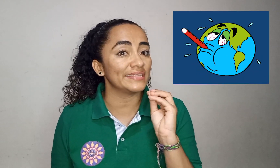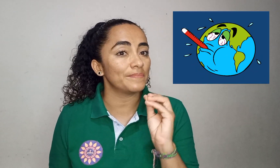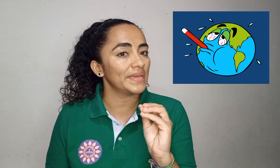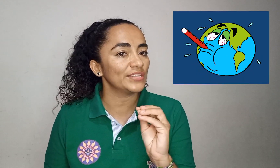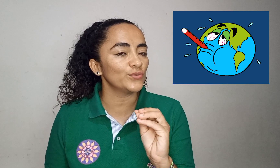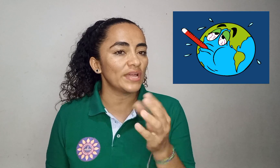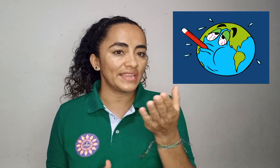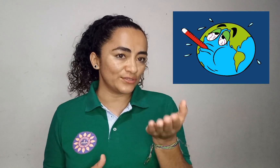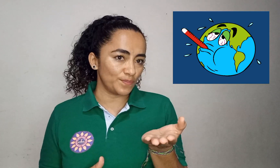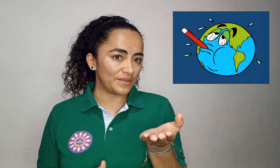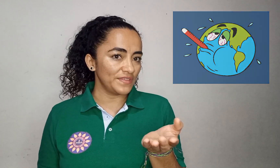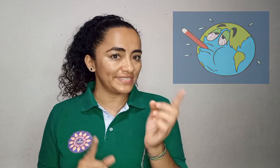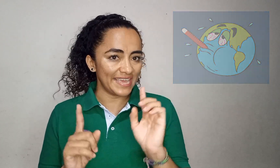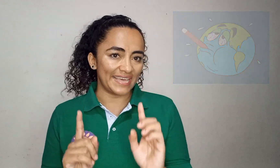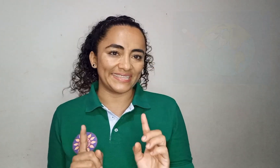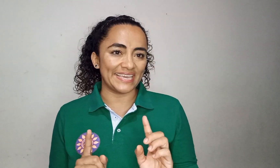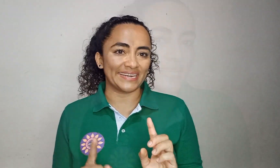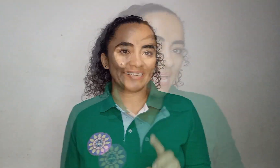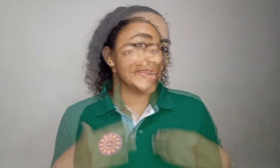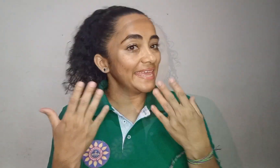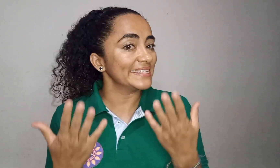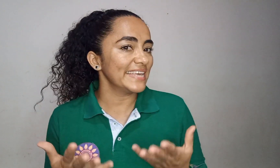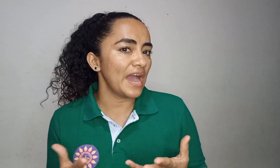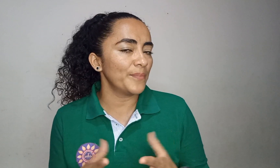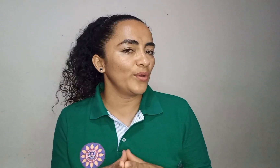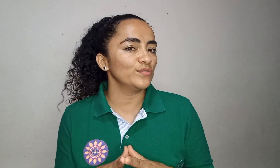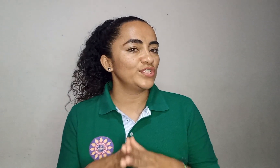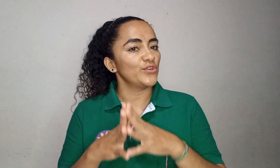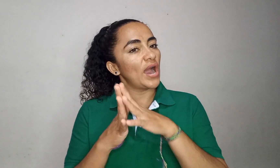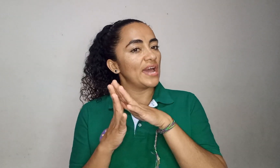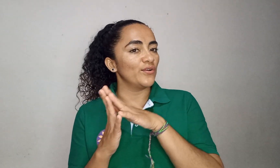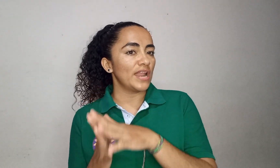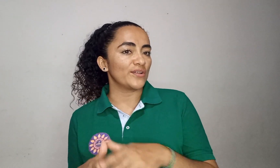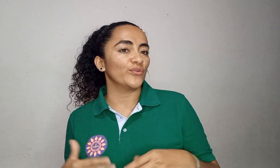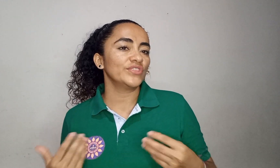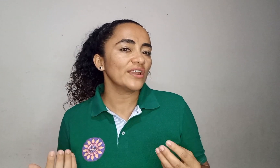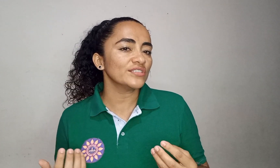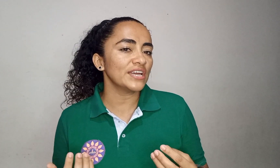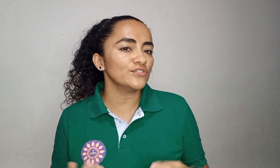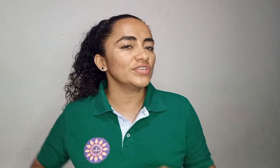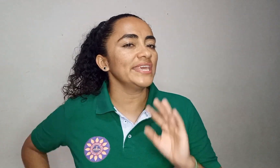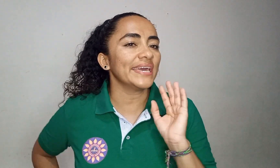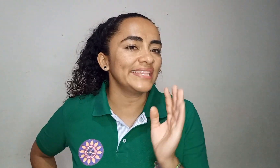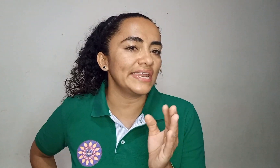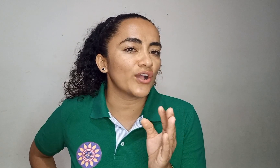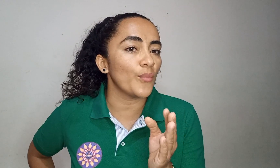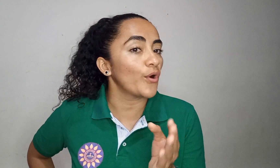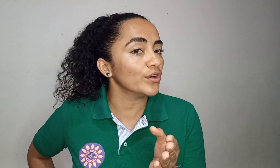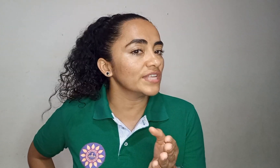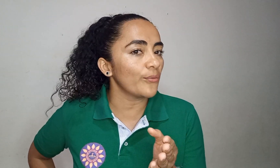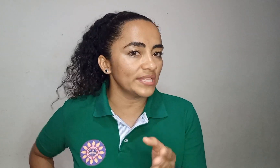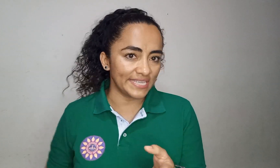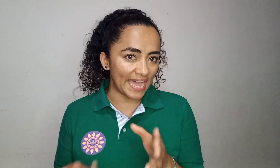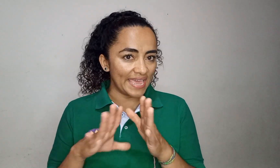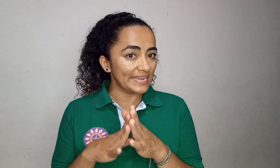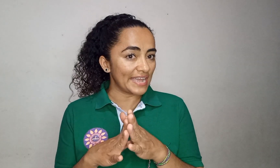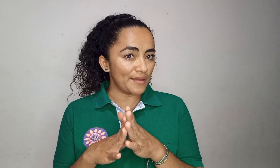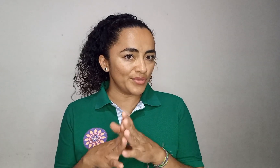temperatura de la superficie de la Tierra que se ha producido a lo largo de los años y que tiene como consecuencia el cambio